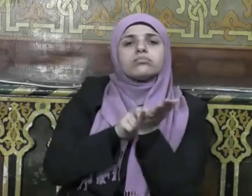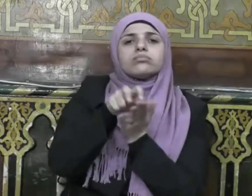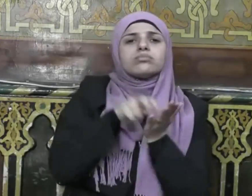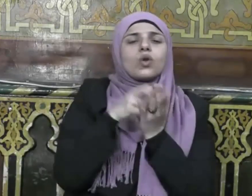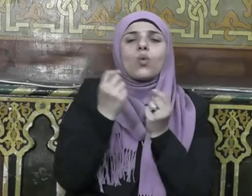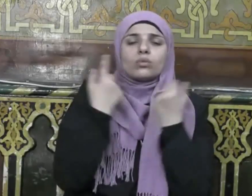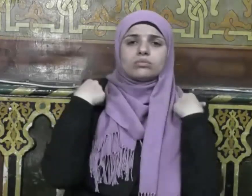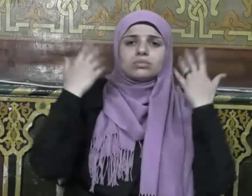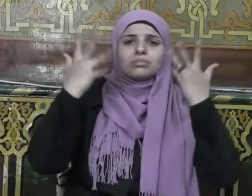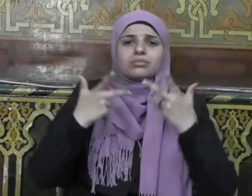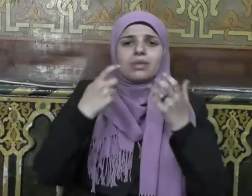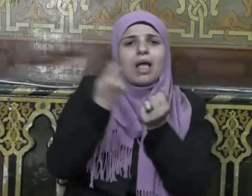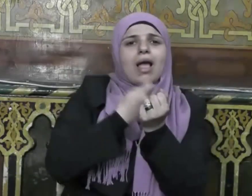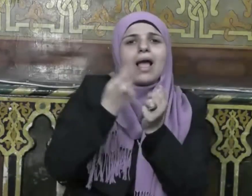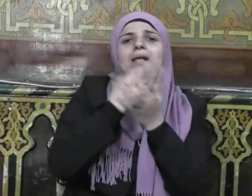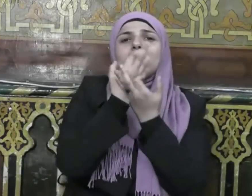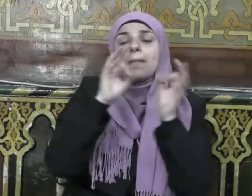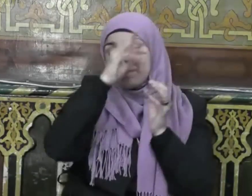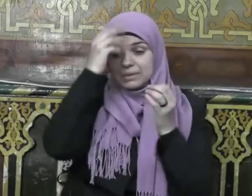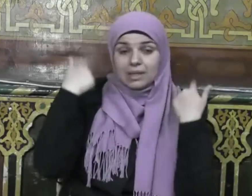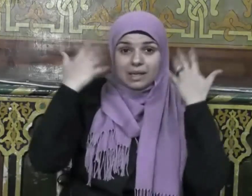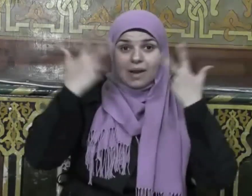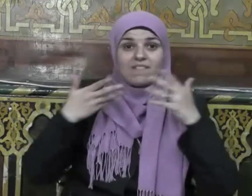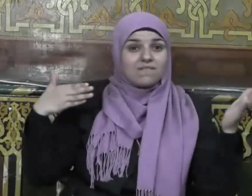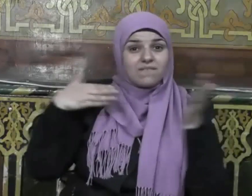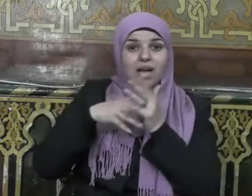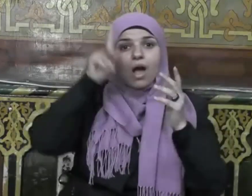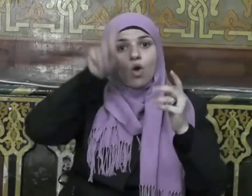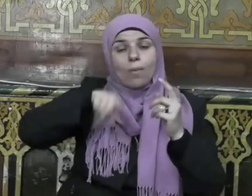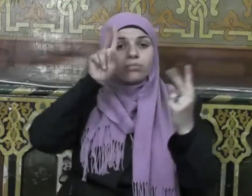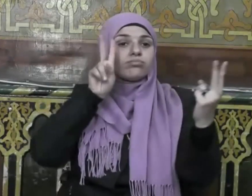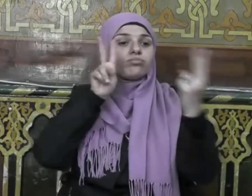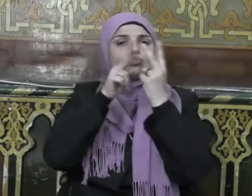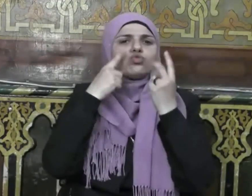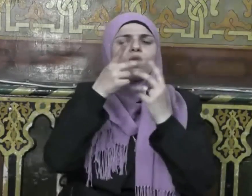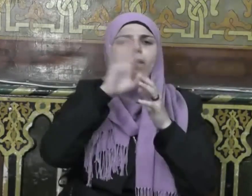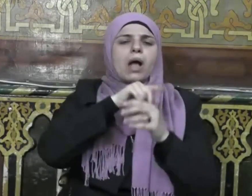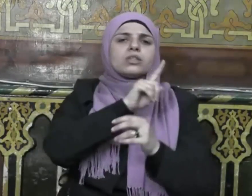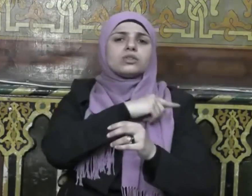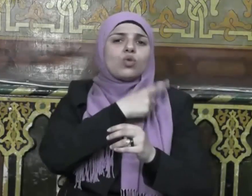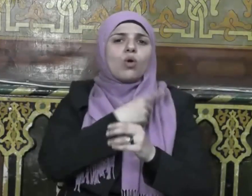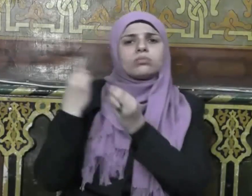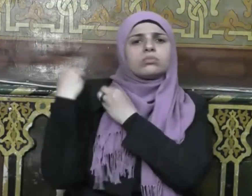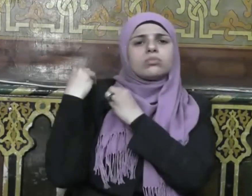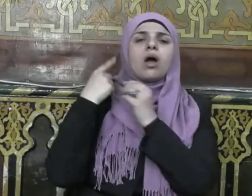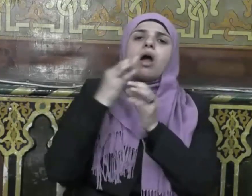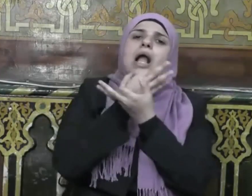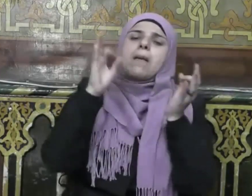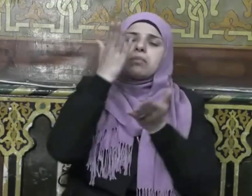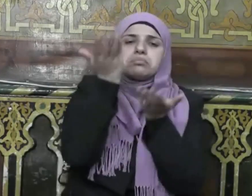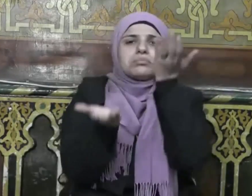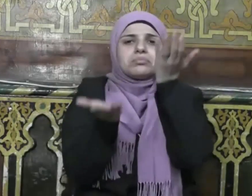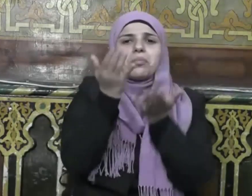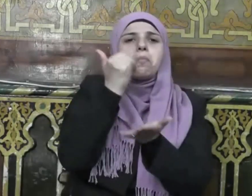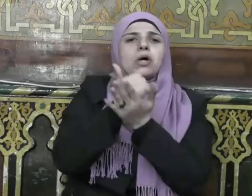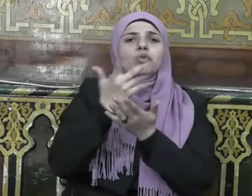وأن سعيه سوف يرى ثم يجزاه الجزاء الأوفى كان على